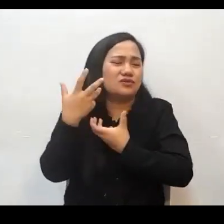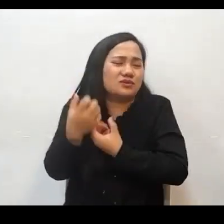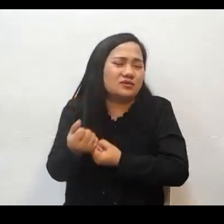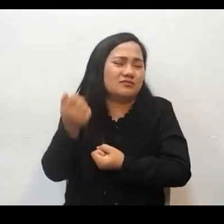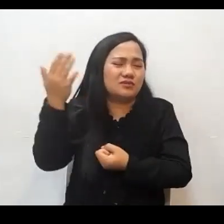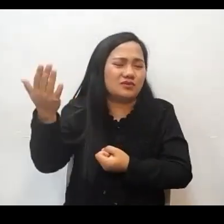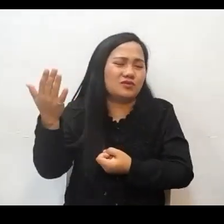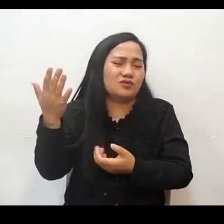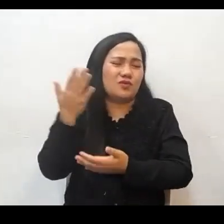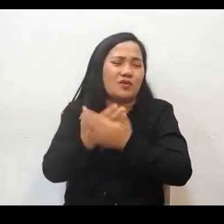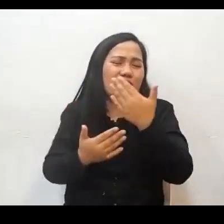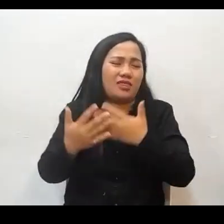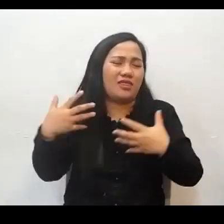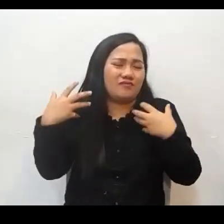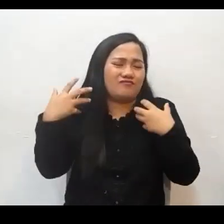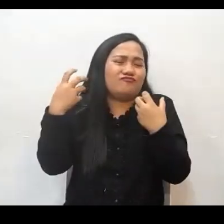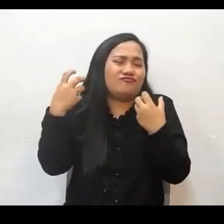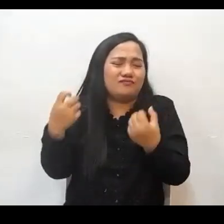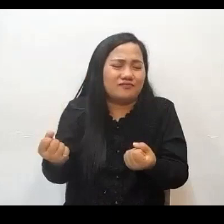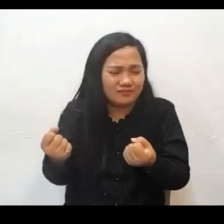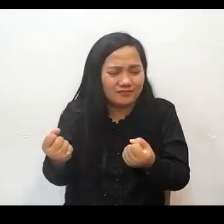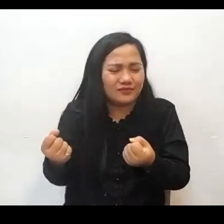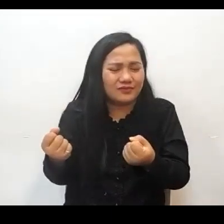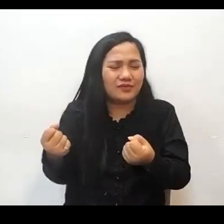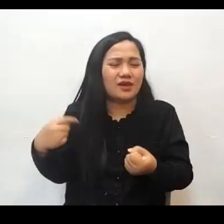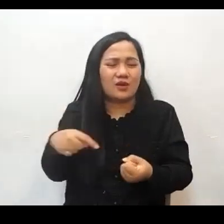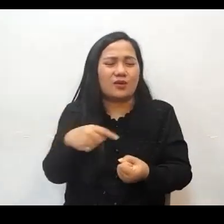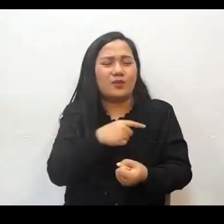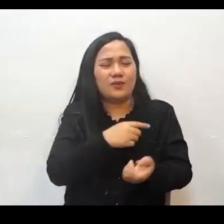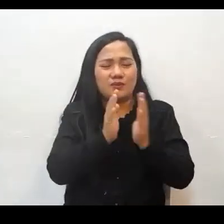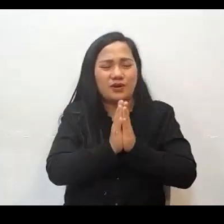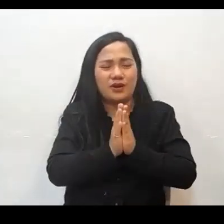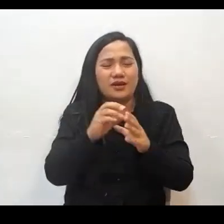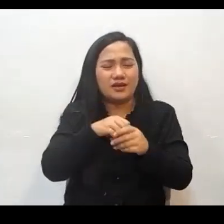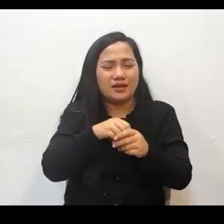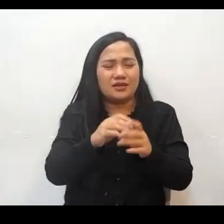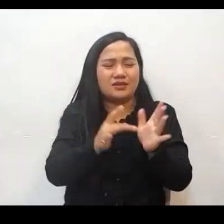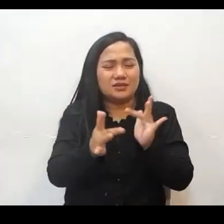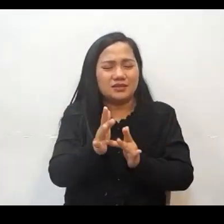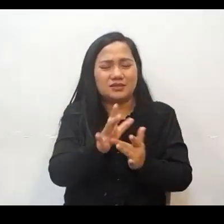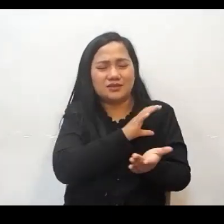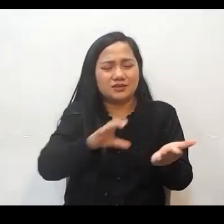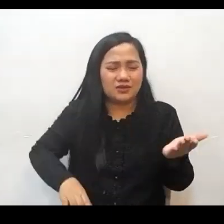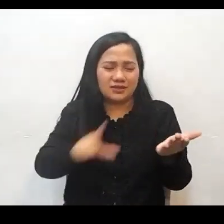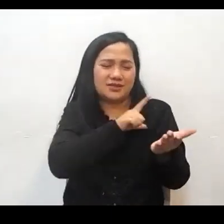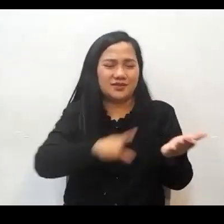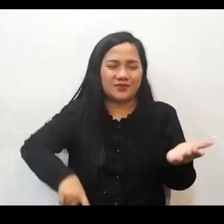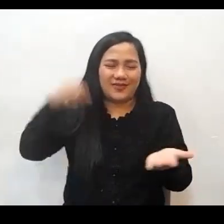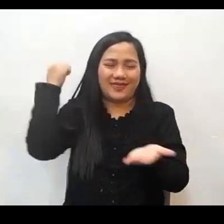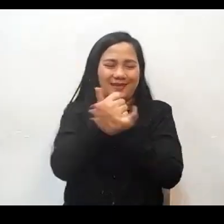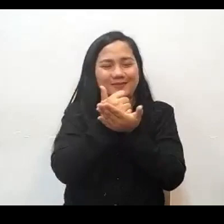Kaya dinadalangin po namin ang lahat ng mga bagay na ito sa inyong makapangyariyang kamay. Dalangin po namin ito sa pangalan ng Panginoong Heso Kristo. Amen.